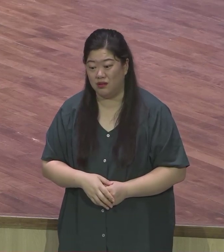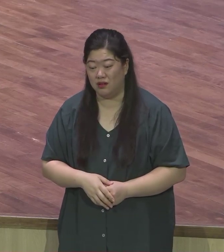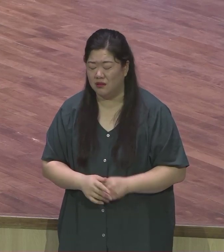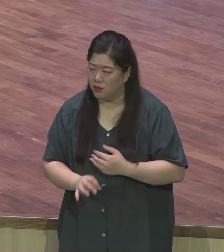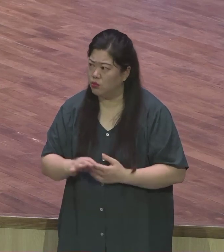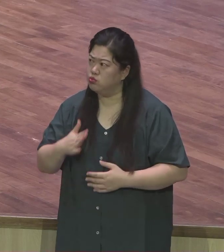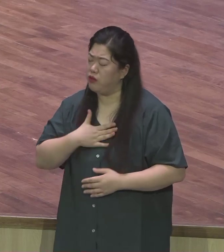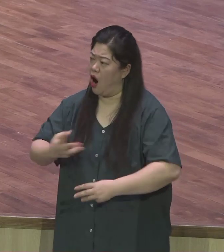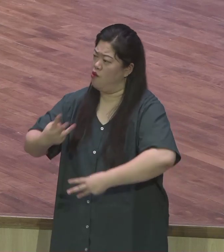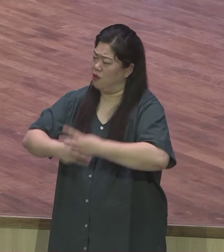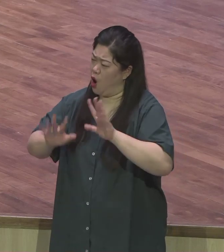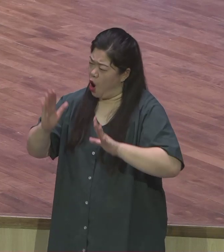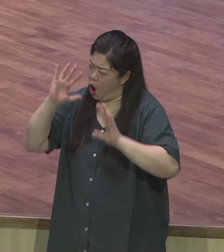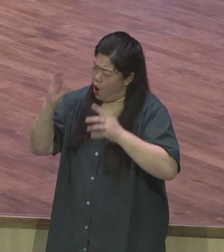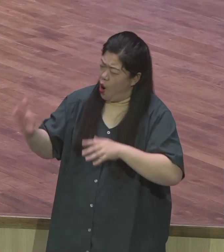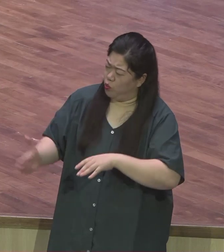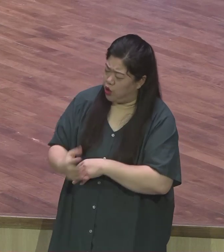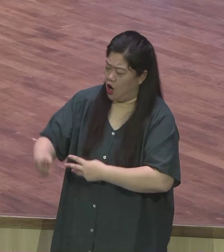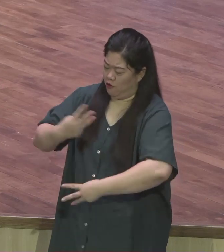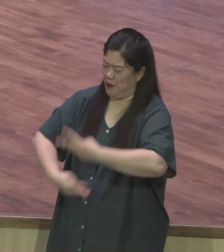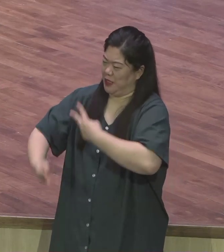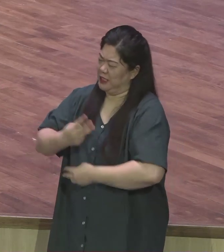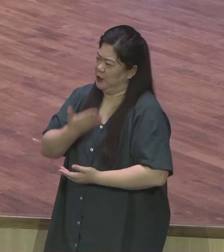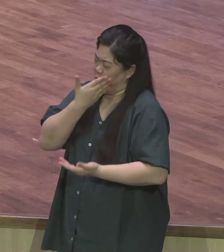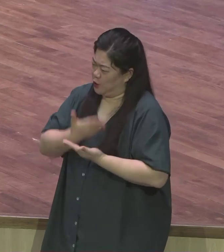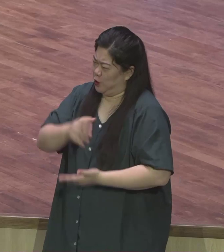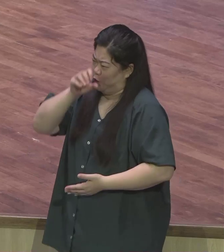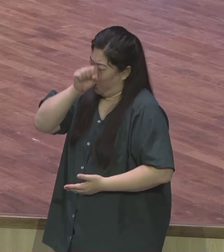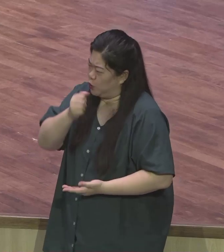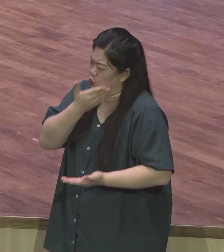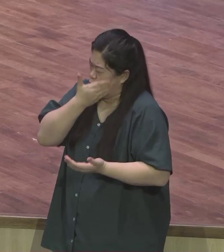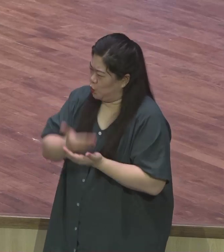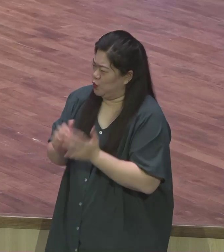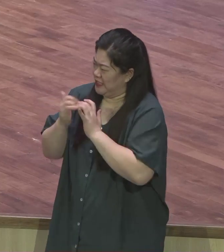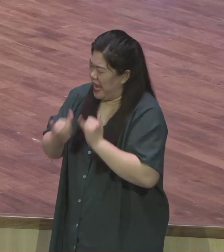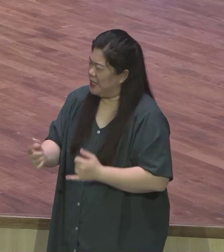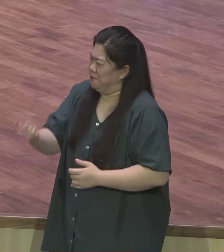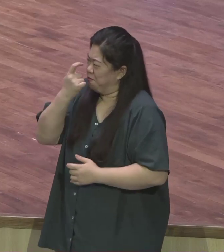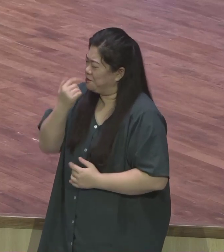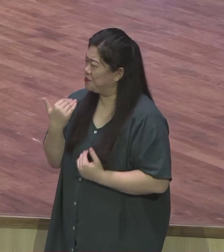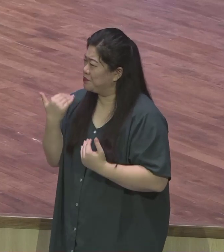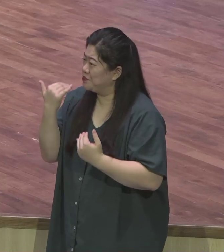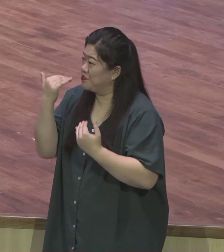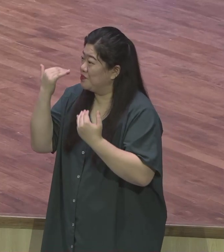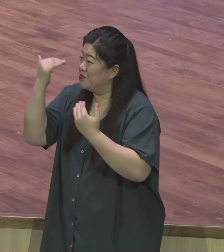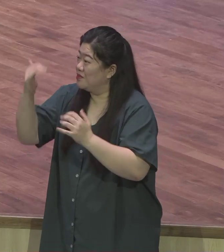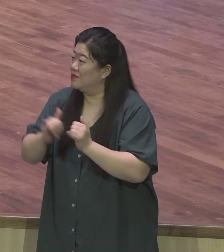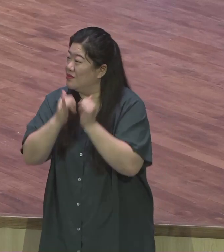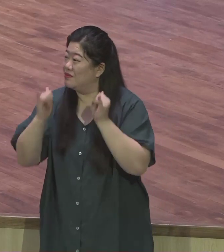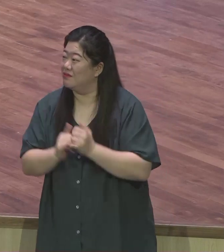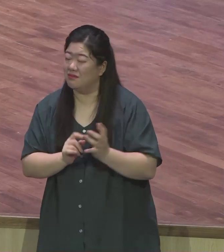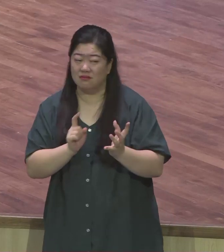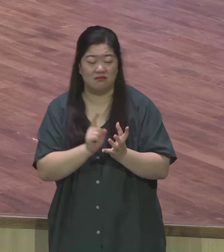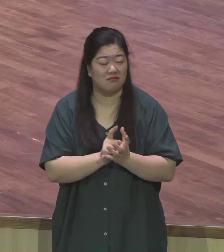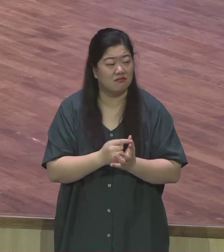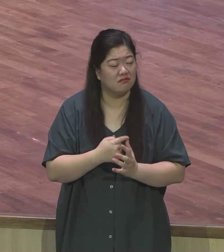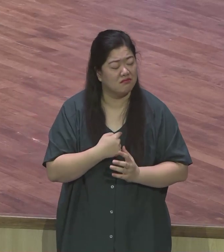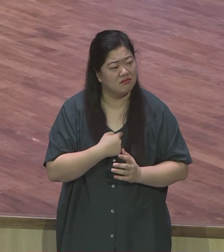우리의 힘과 능으로 역부족한 일들을 많이 만납니다 불신자들은 잔머리라도 굴리고 인본줄이라도 쓰는데 우리 일단 우리는 말씀 잡고 나가지